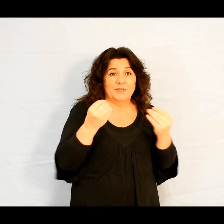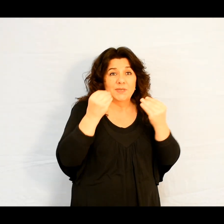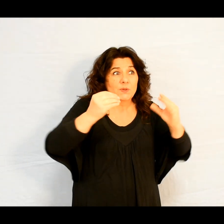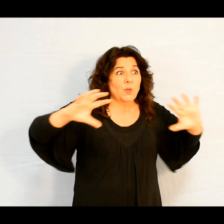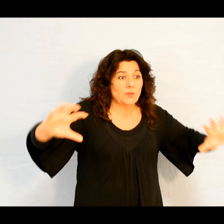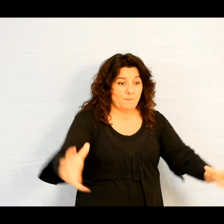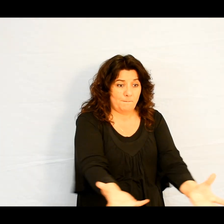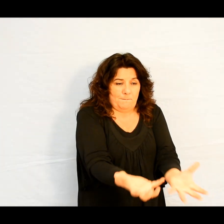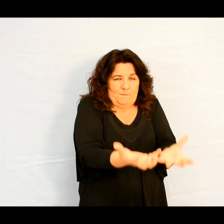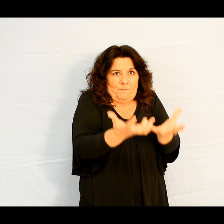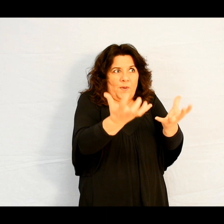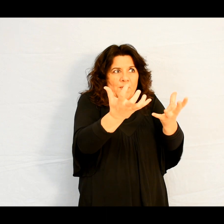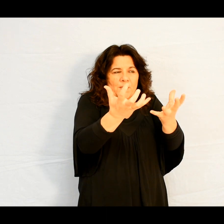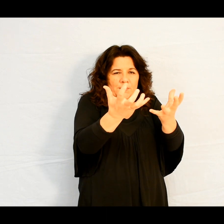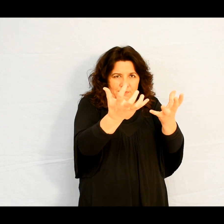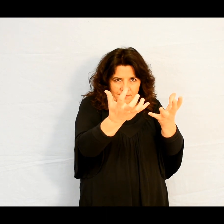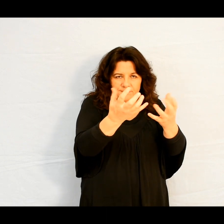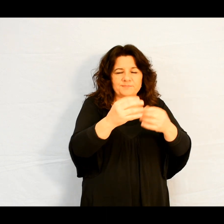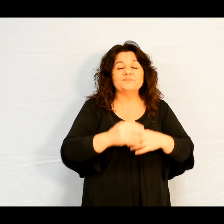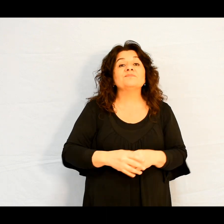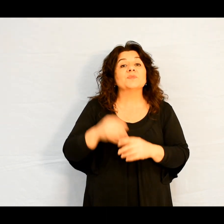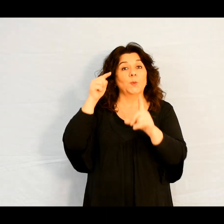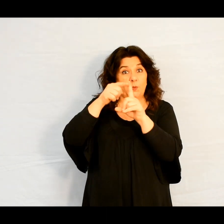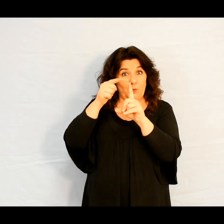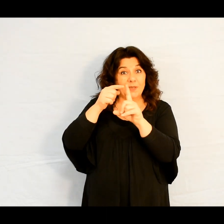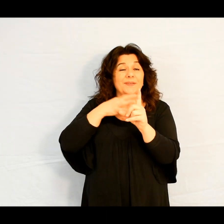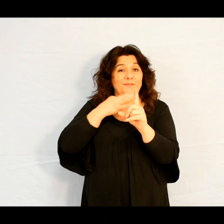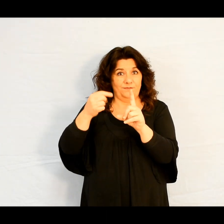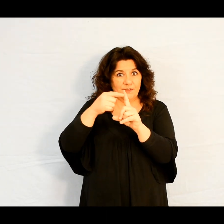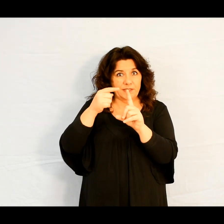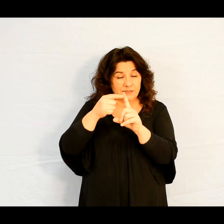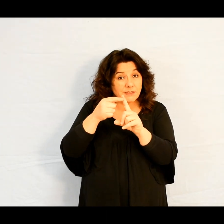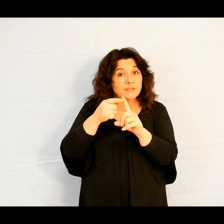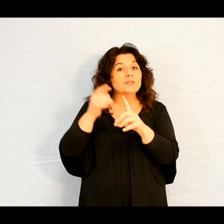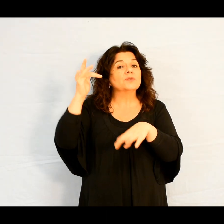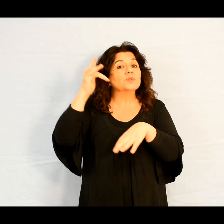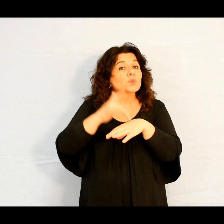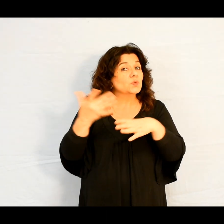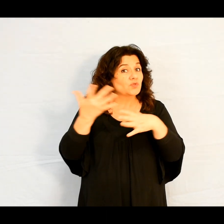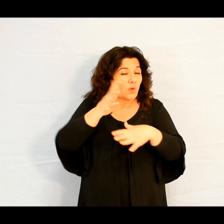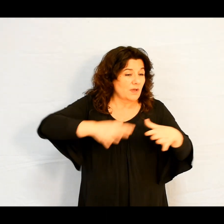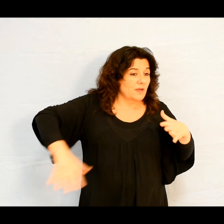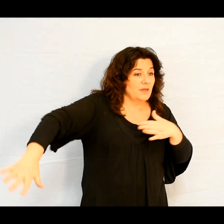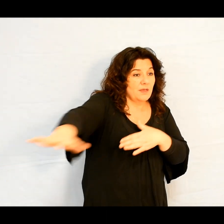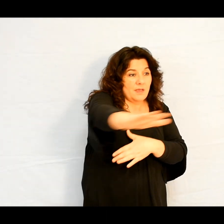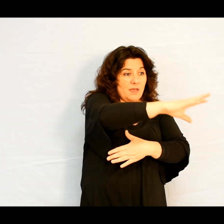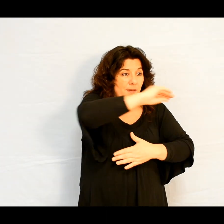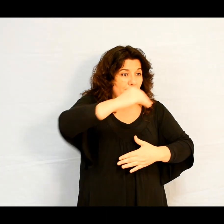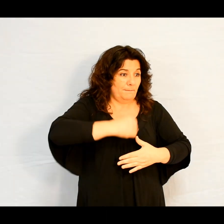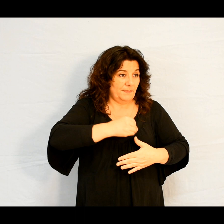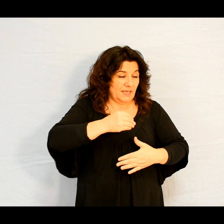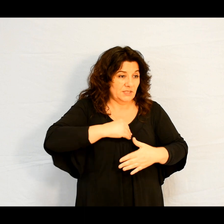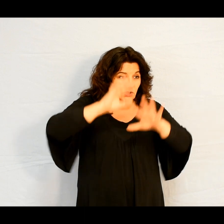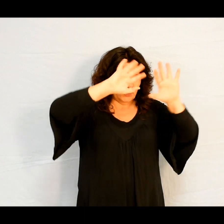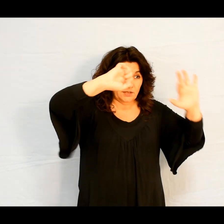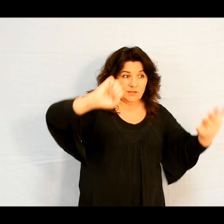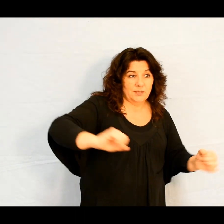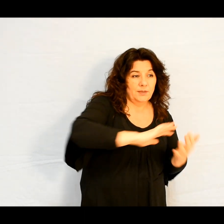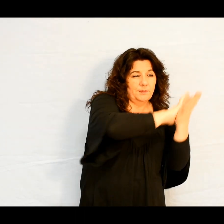accompli la purification des péchés, s'est assis à la droite de la majesté divine dans